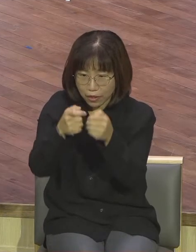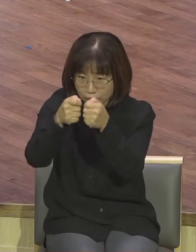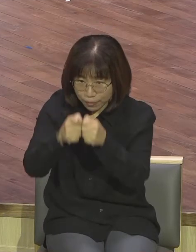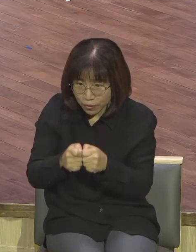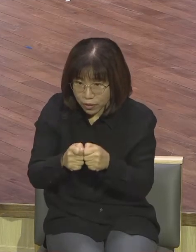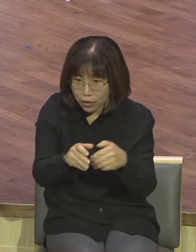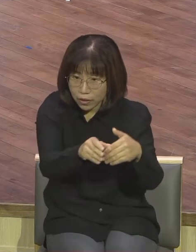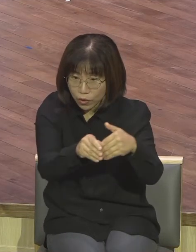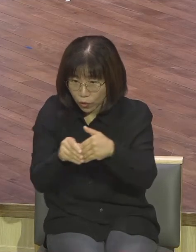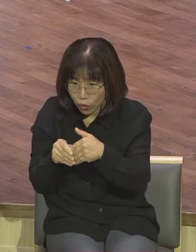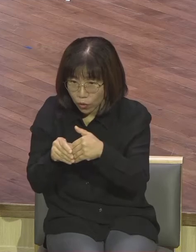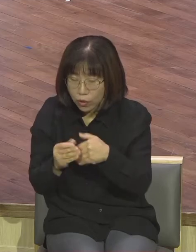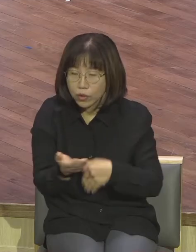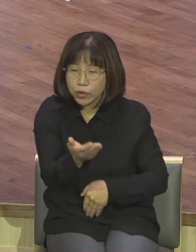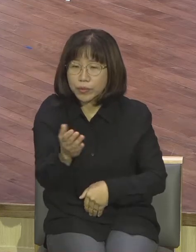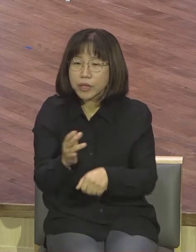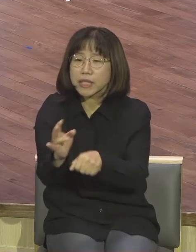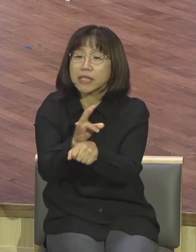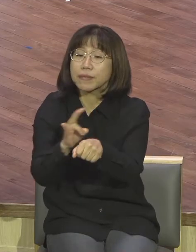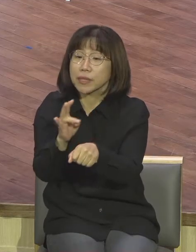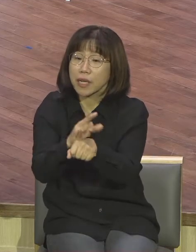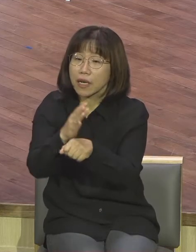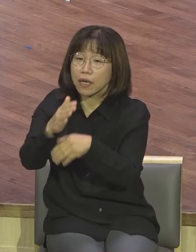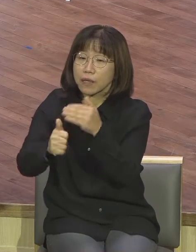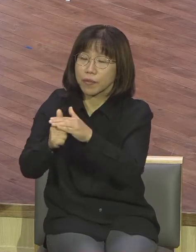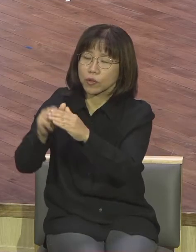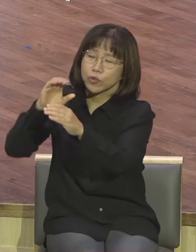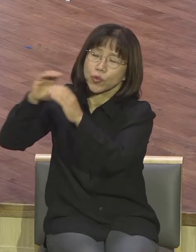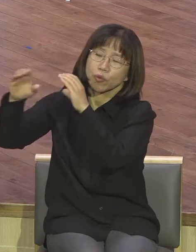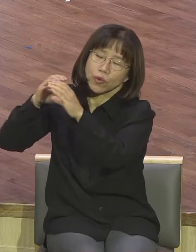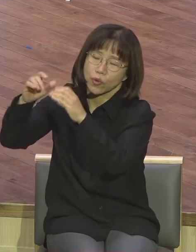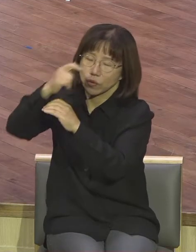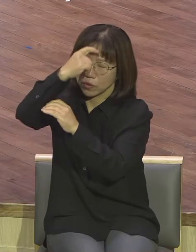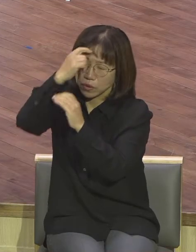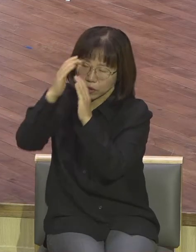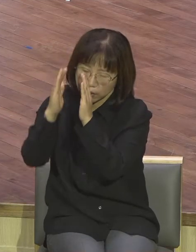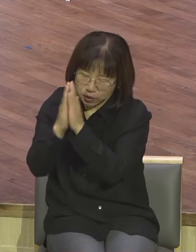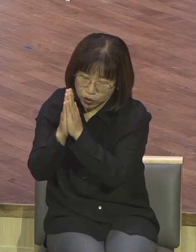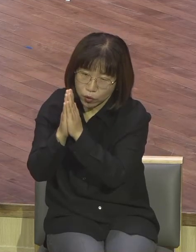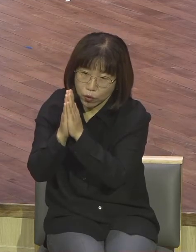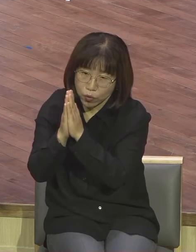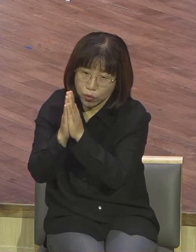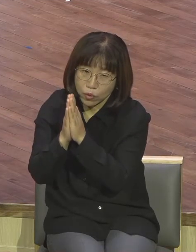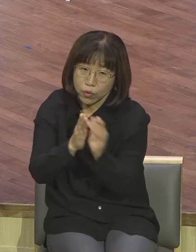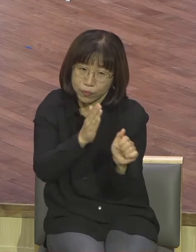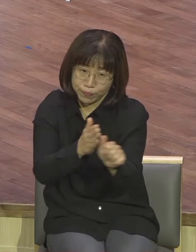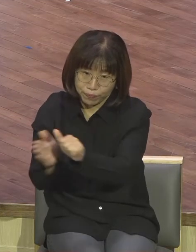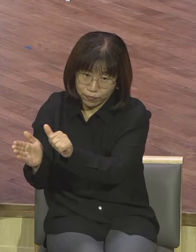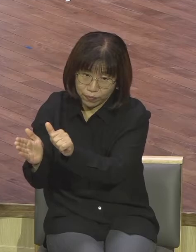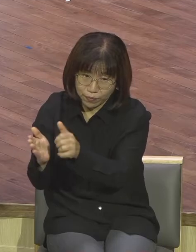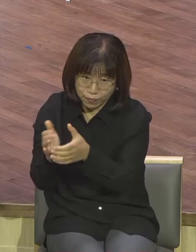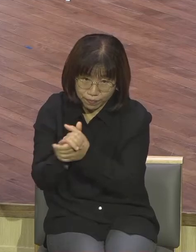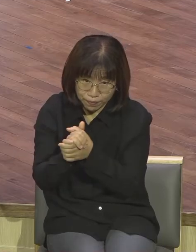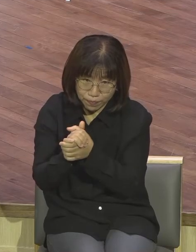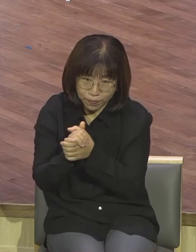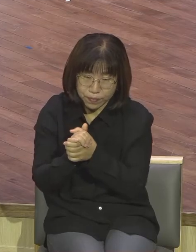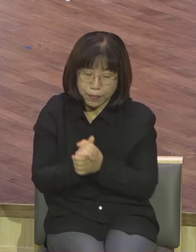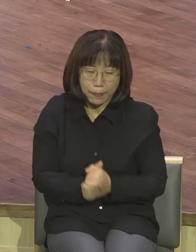하나님과 소통하는 기도 속에 들어가면 돼요 아멘 세상 일을